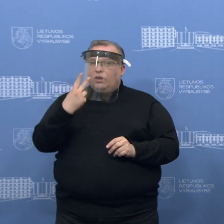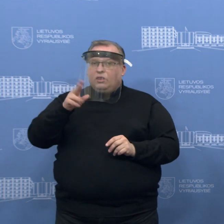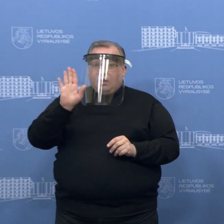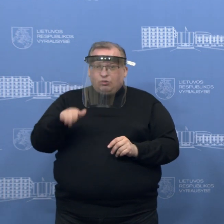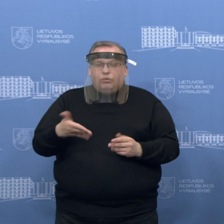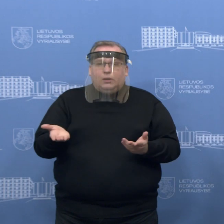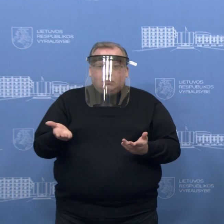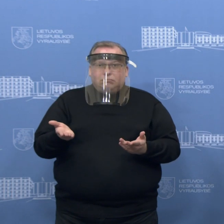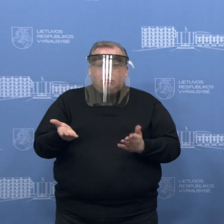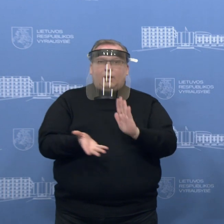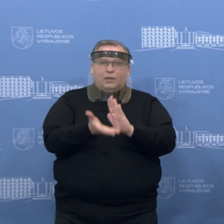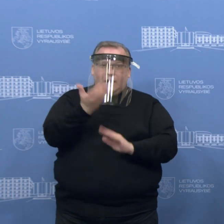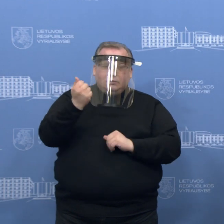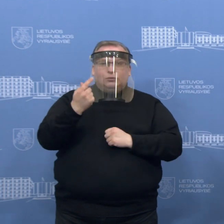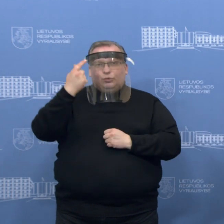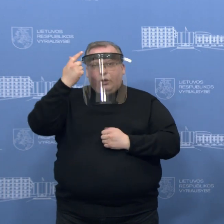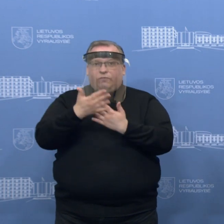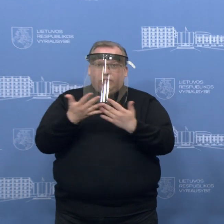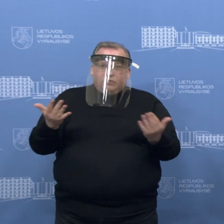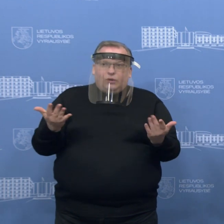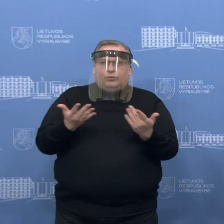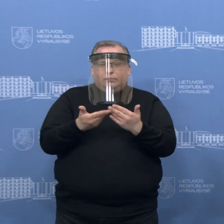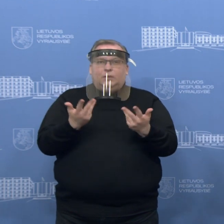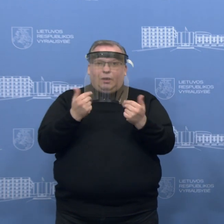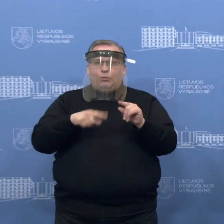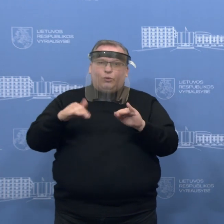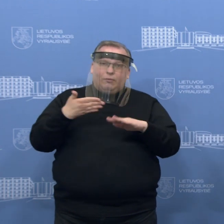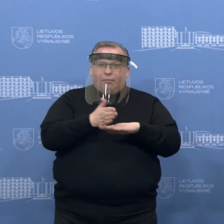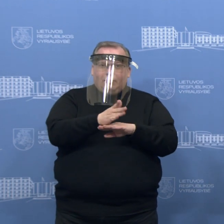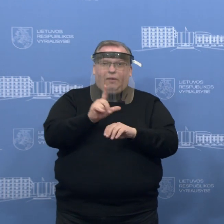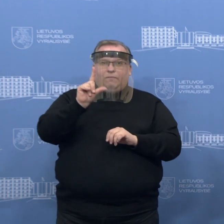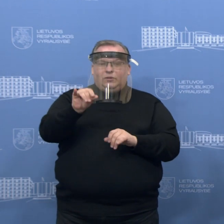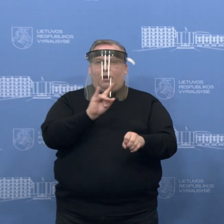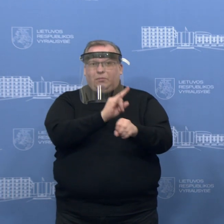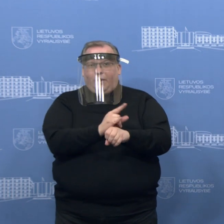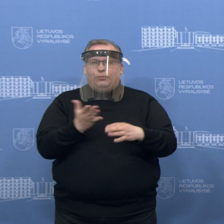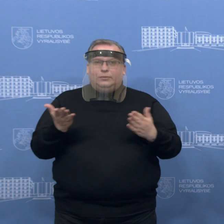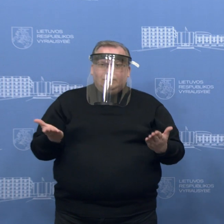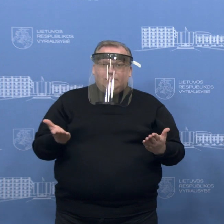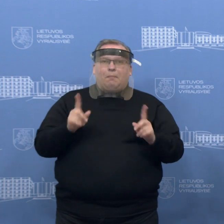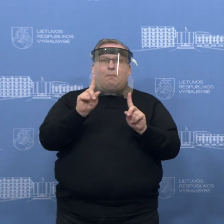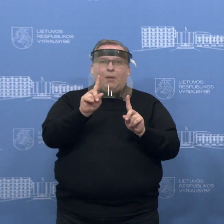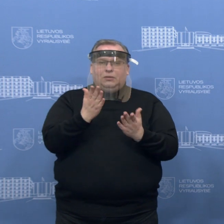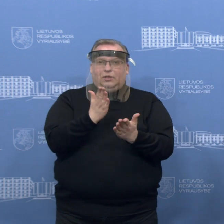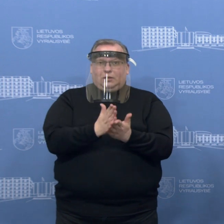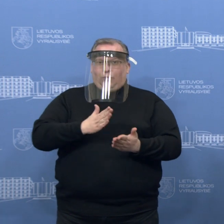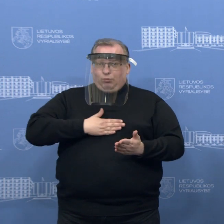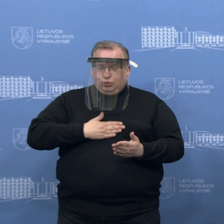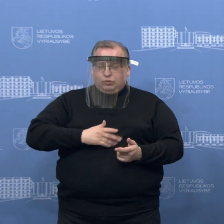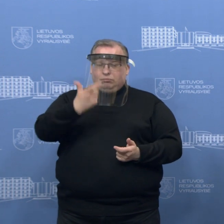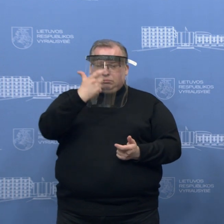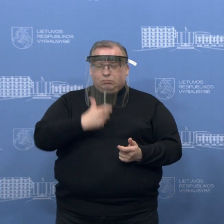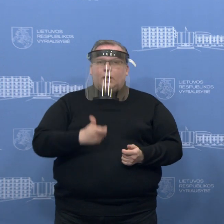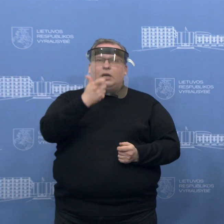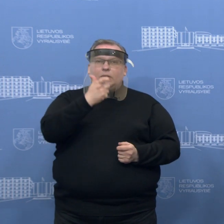bet kokiu atveju, visą laiką su rasbūdų metodų, keliukų, šunkelių, kur pravažiuoti, apeiti, apgauti. Bet čia jau yra mūsų pilietinis